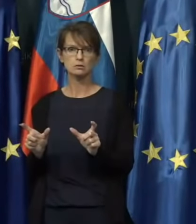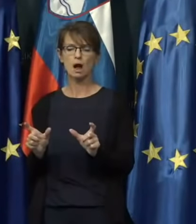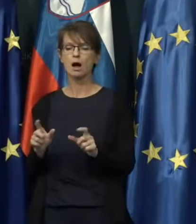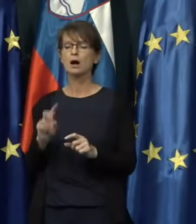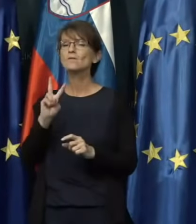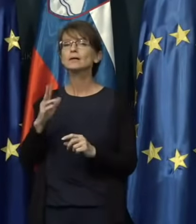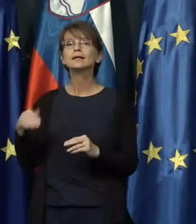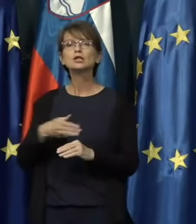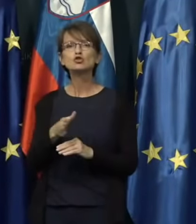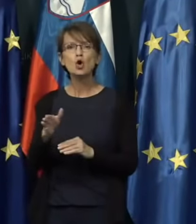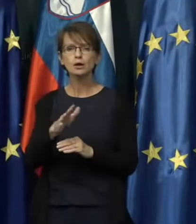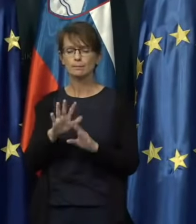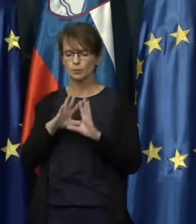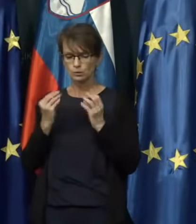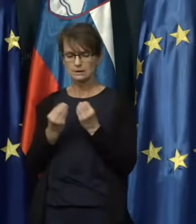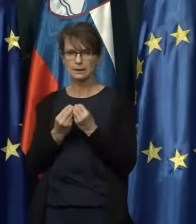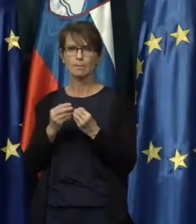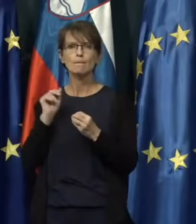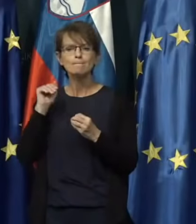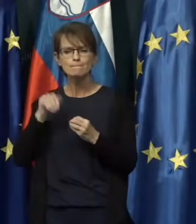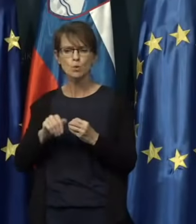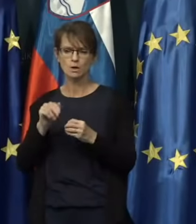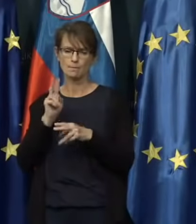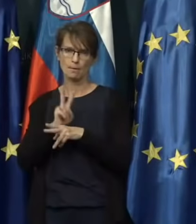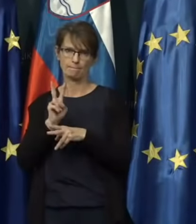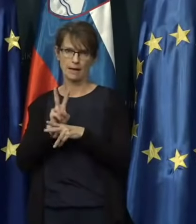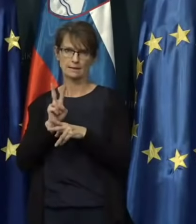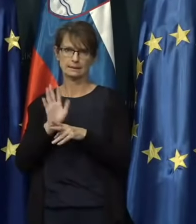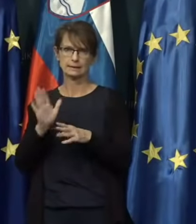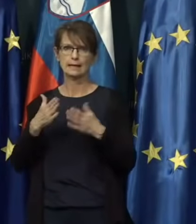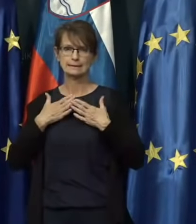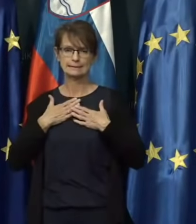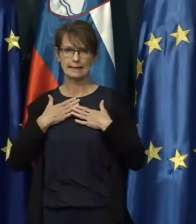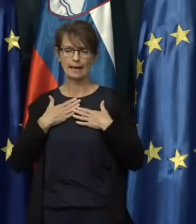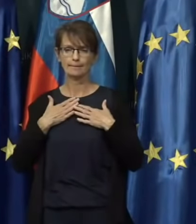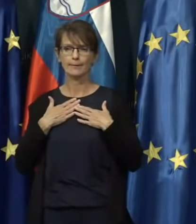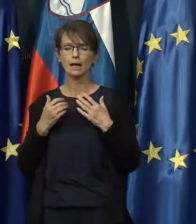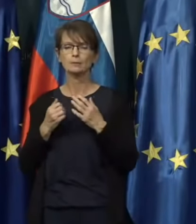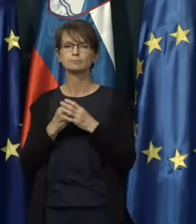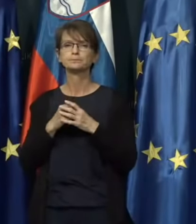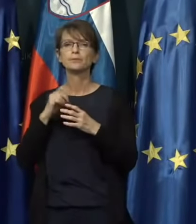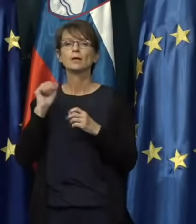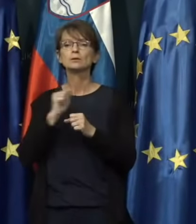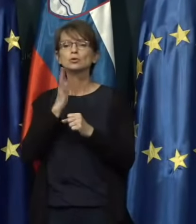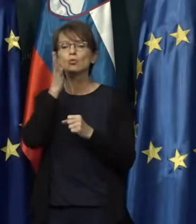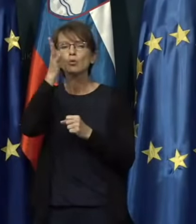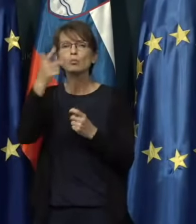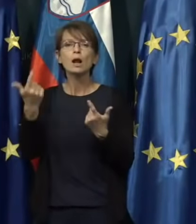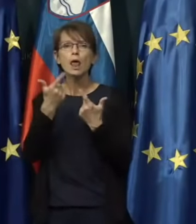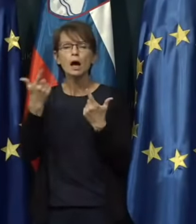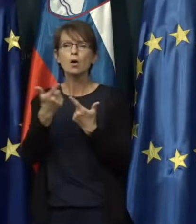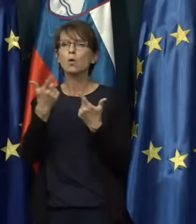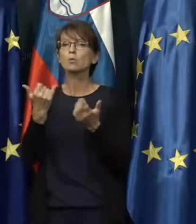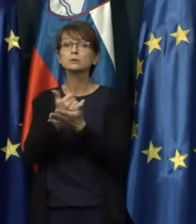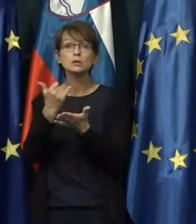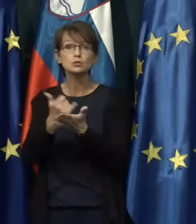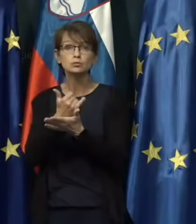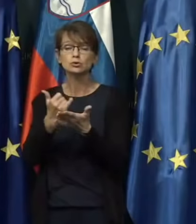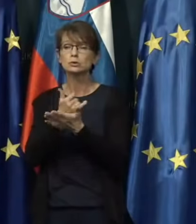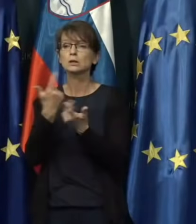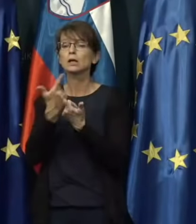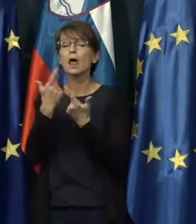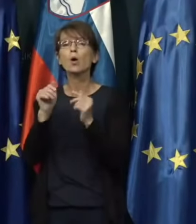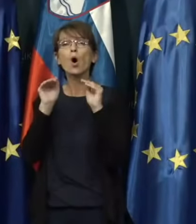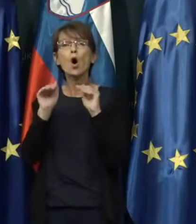v izogib vsega tega moramo paziti na se, zato, da bomo lahko zaslužili, zato, da bomo lahko uhranili